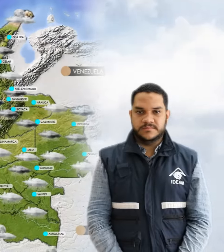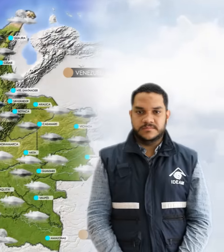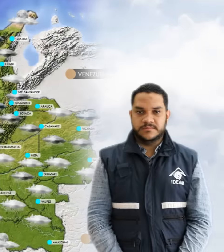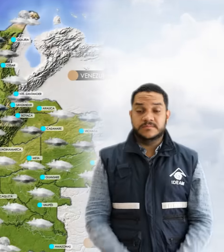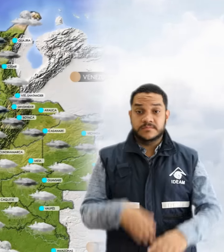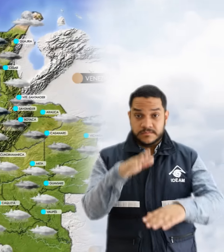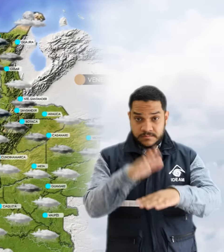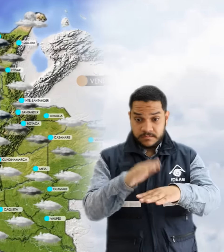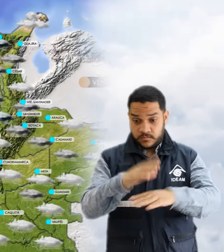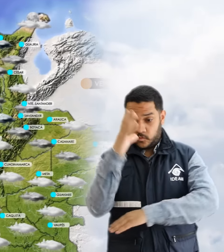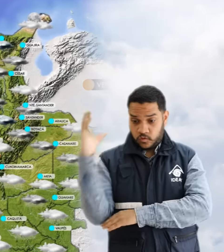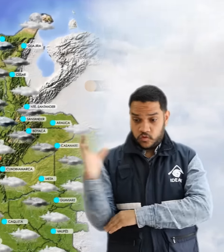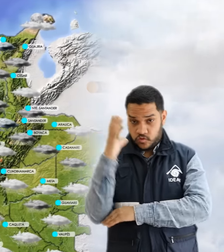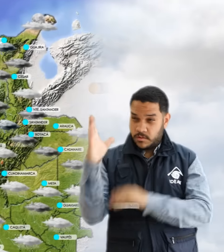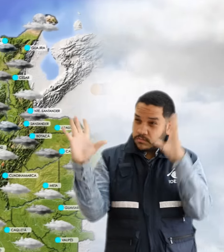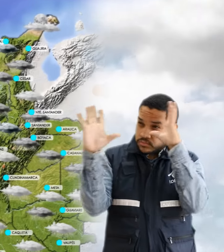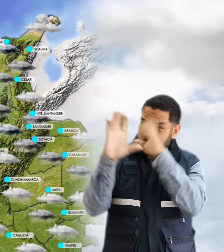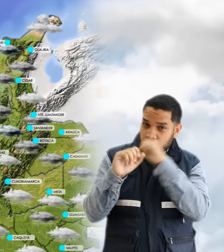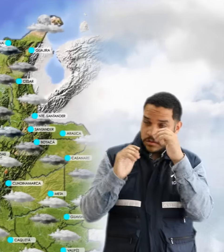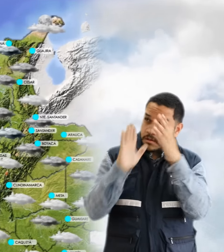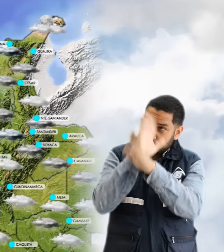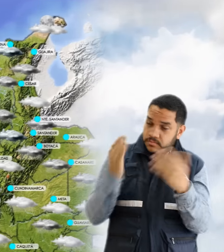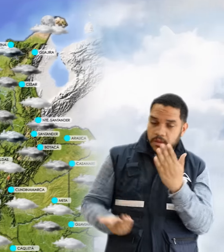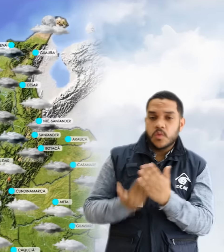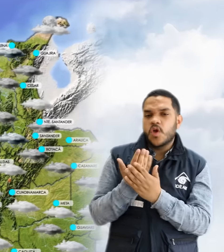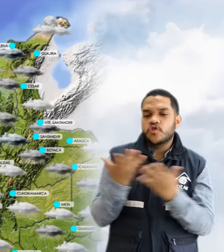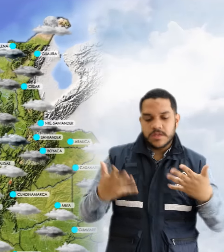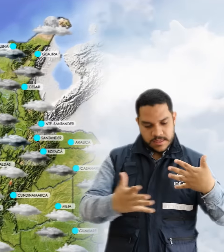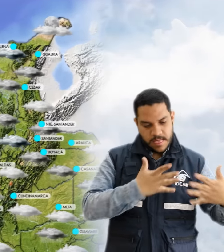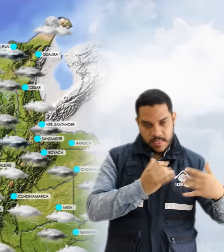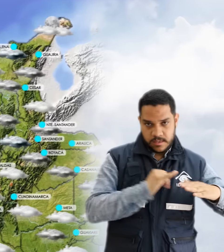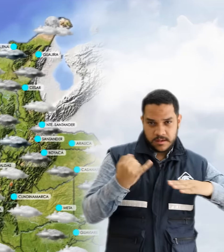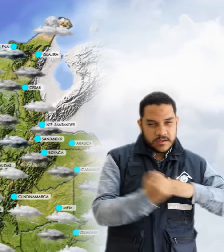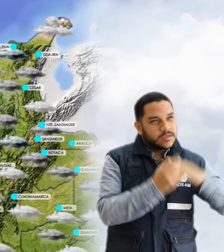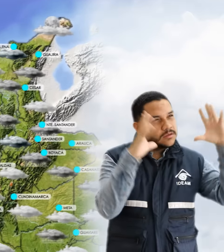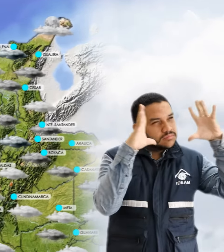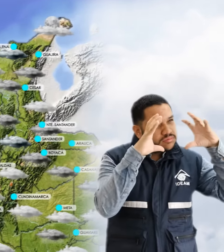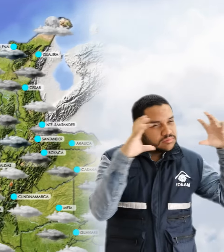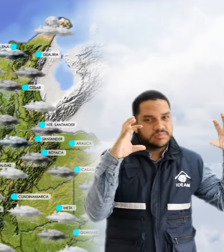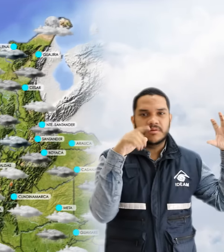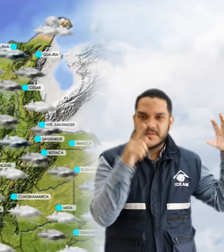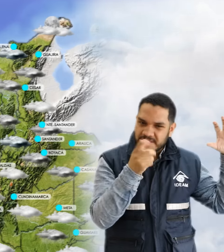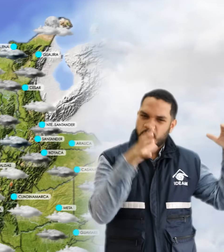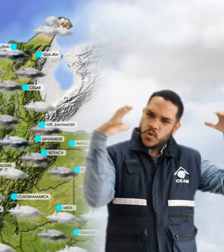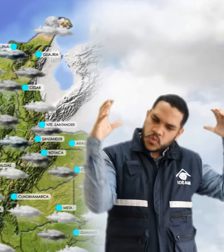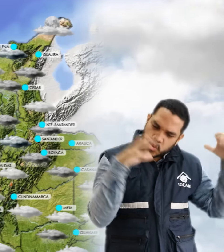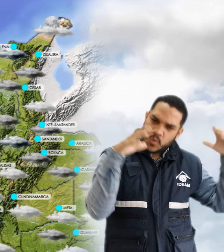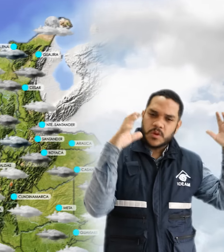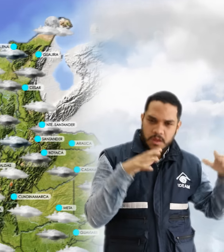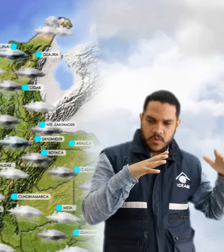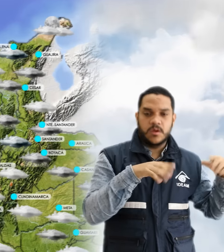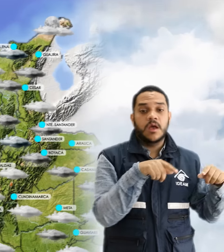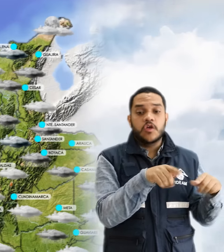Para el territorio colombiano durante horas de la noche y la madrugada se estima que en San Andrés se dé abundante nubosidad con lluvias de variada intensidad. En la